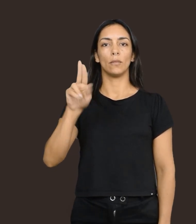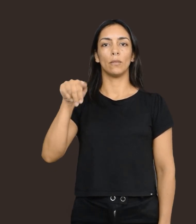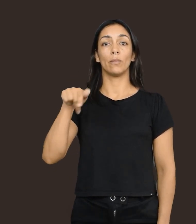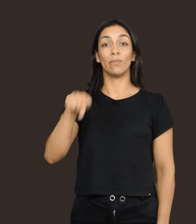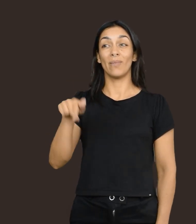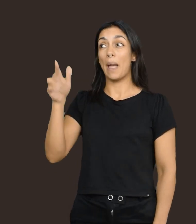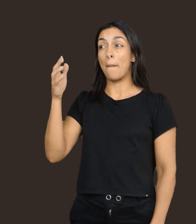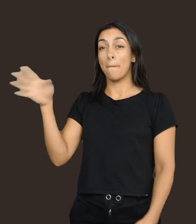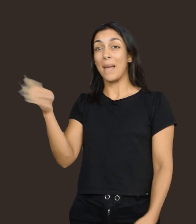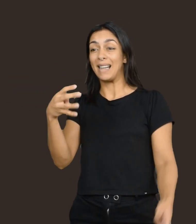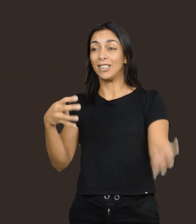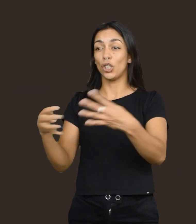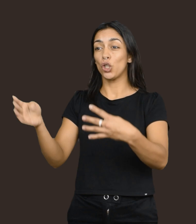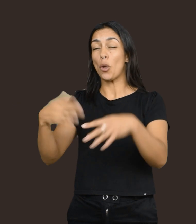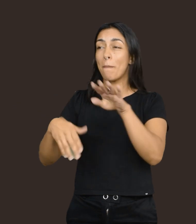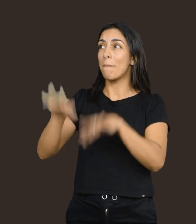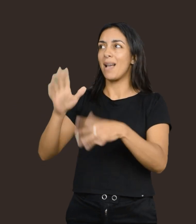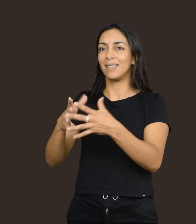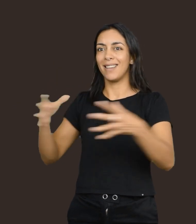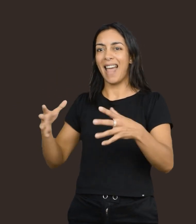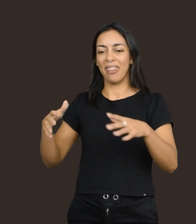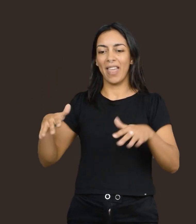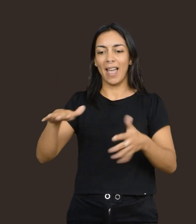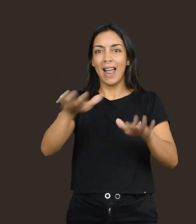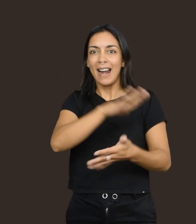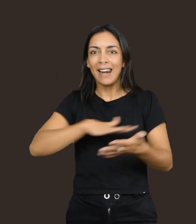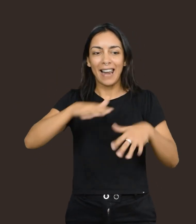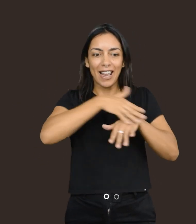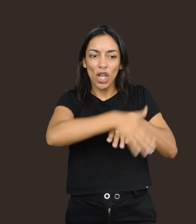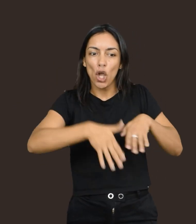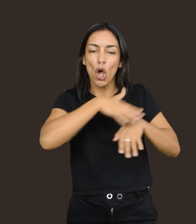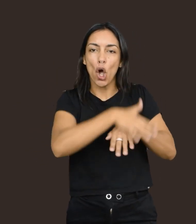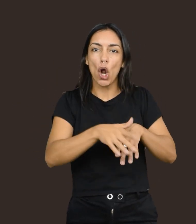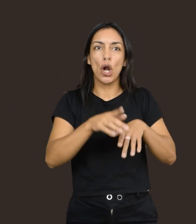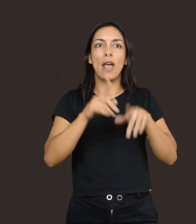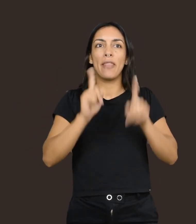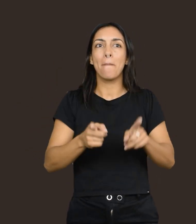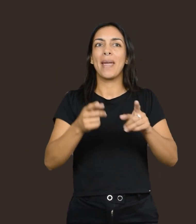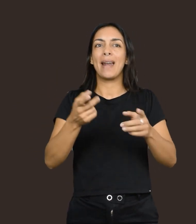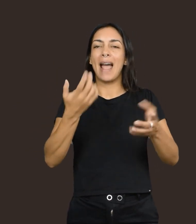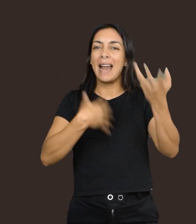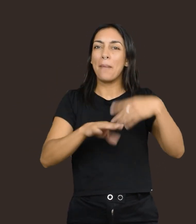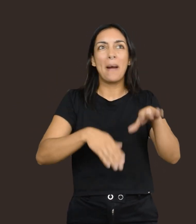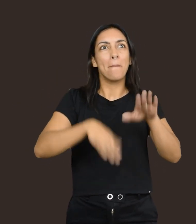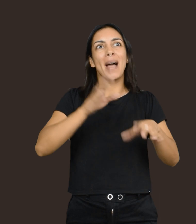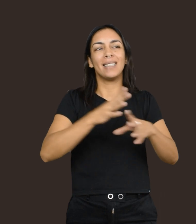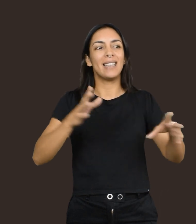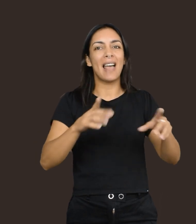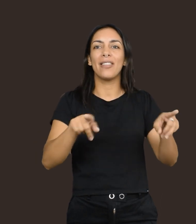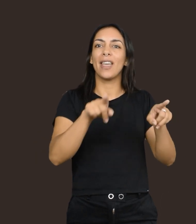Megaterium fue el más grande de todos los perezosos gigantes en nuestra región y uno de los animales más grandes de la megafauna junto con